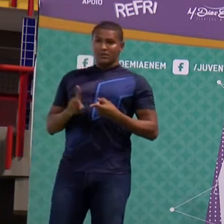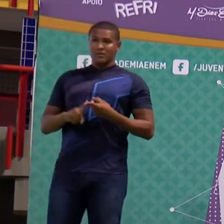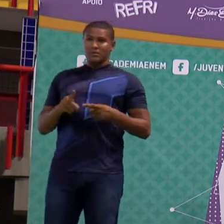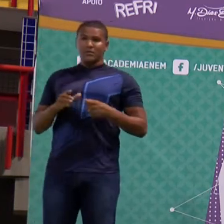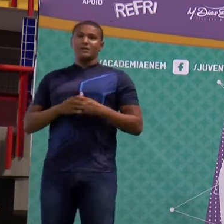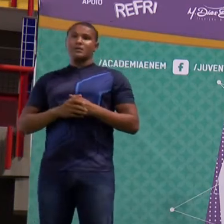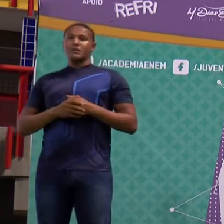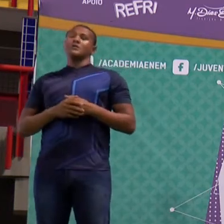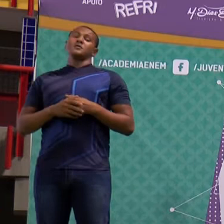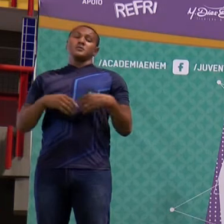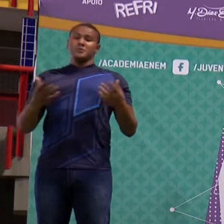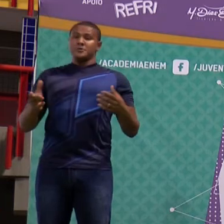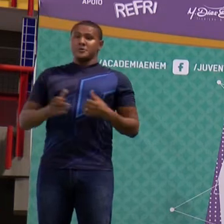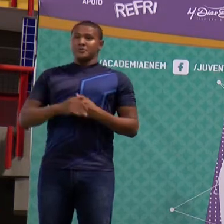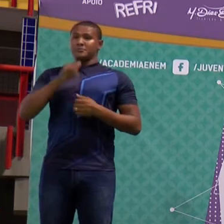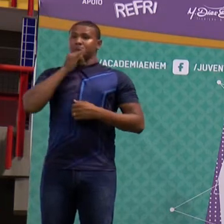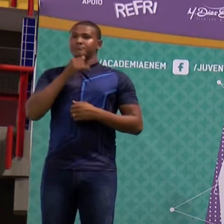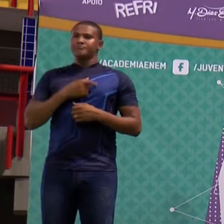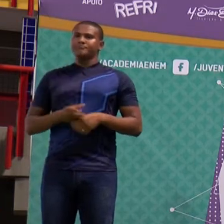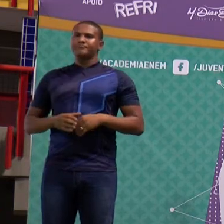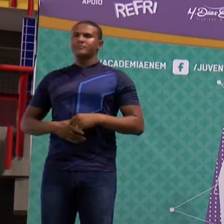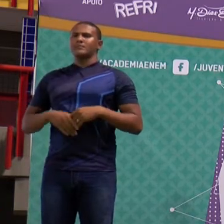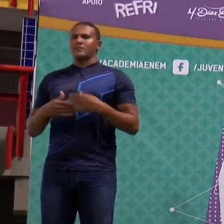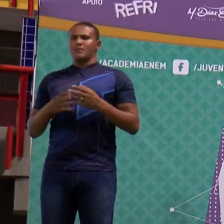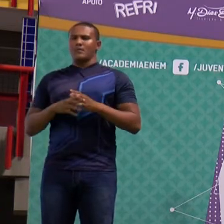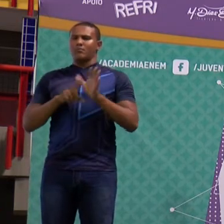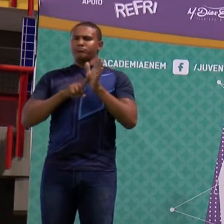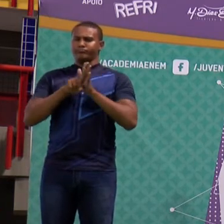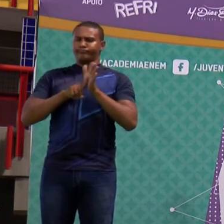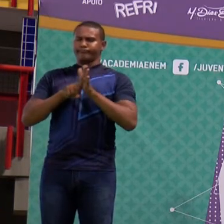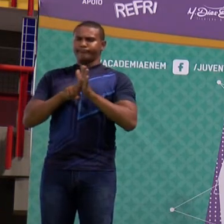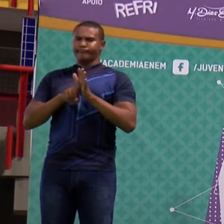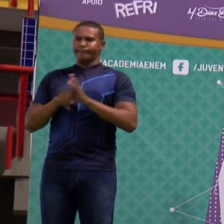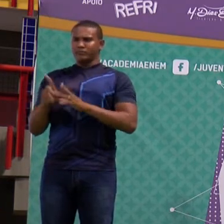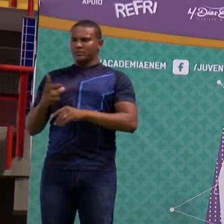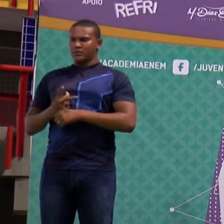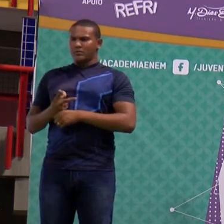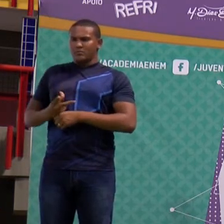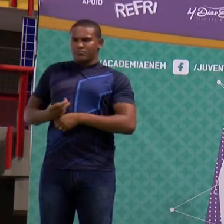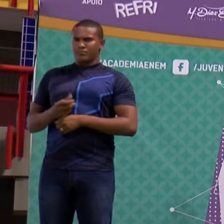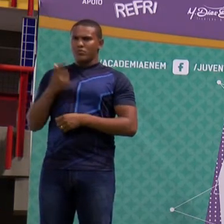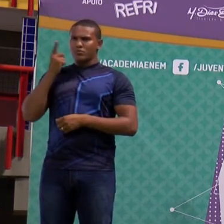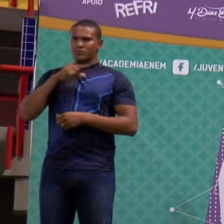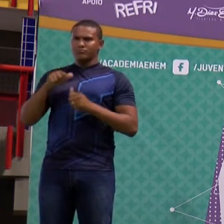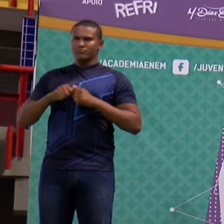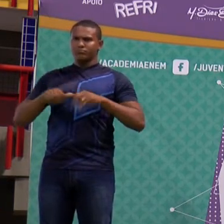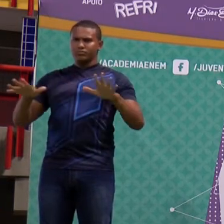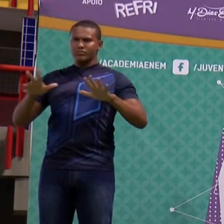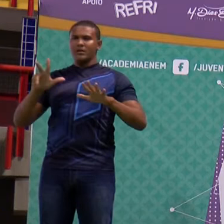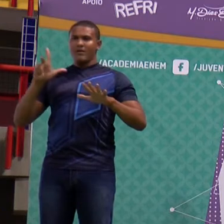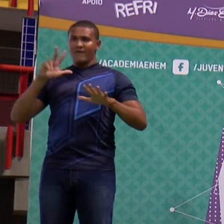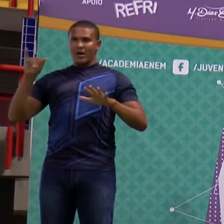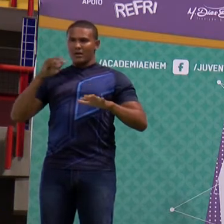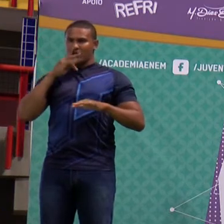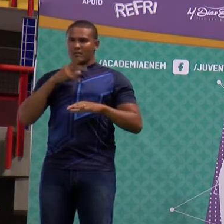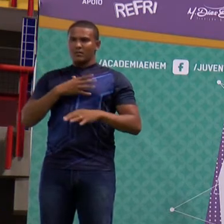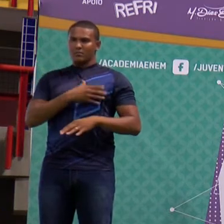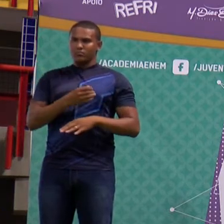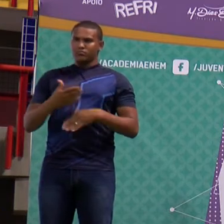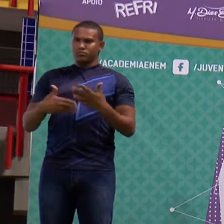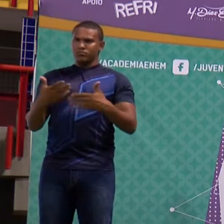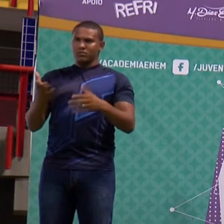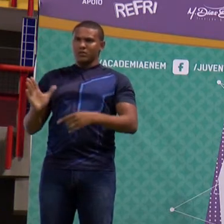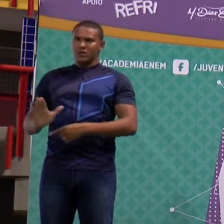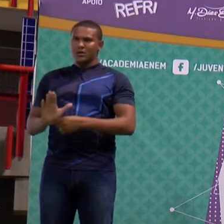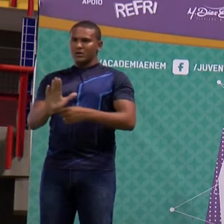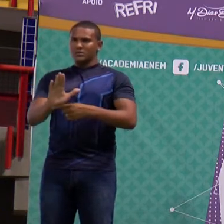liberados do ambiente, irão contribuir com a redução do tamanho populacional das gerações seguintes. Esse